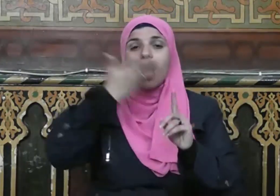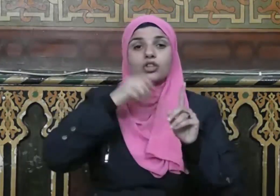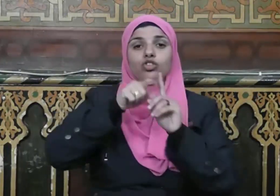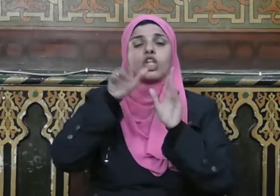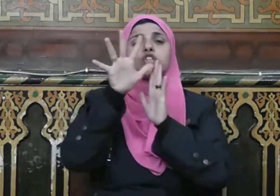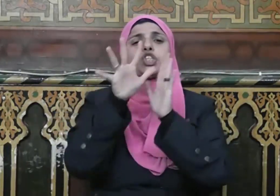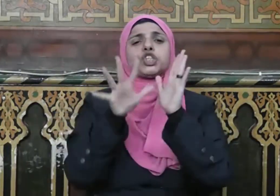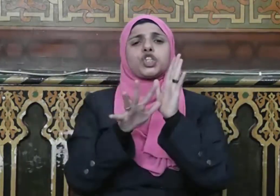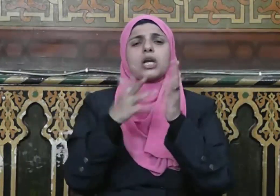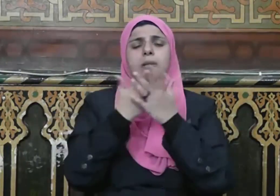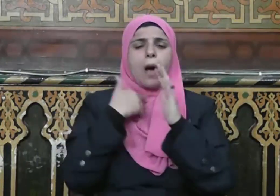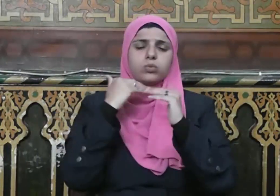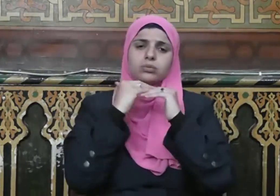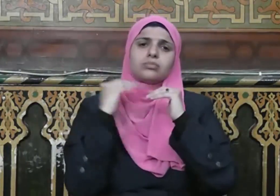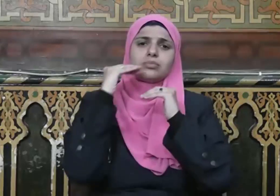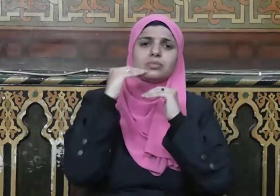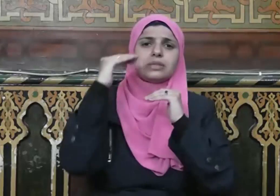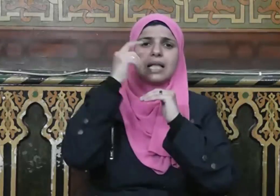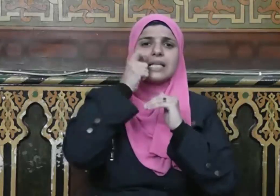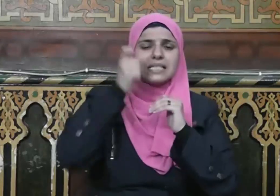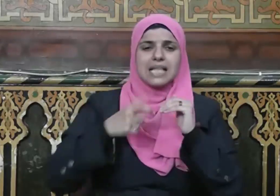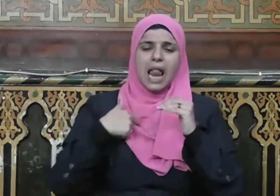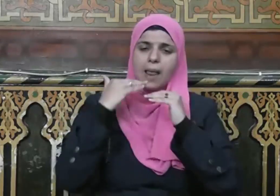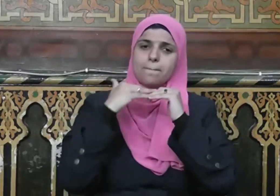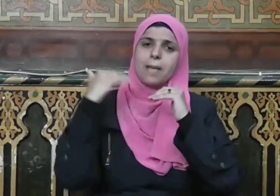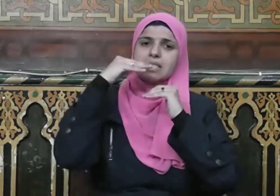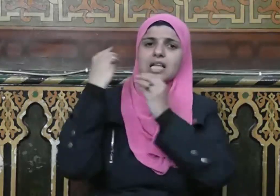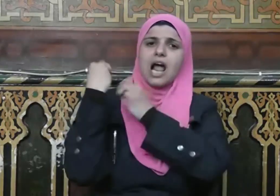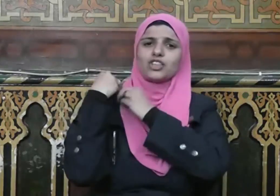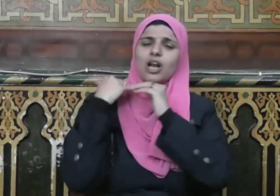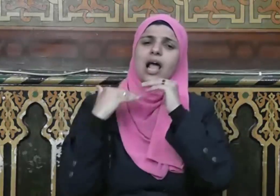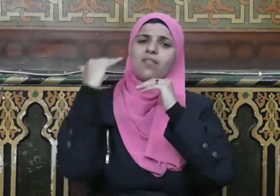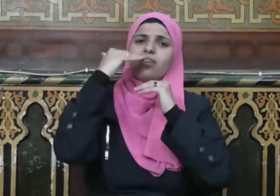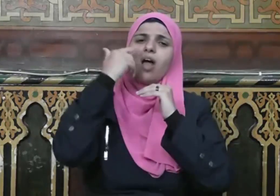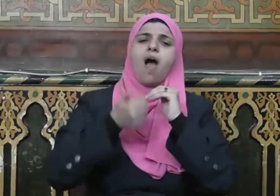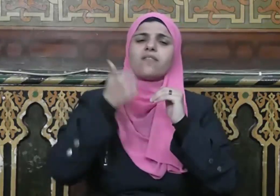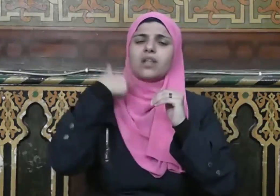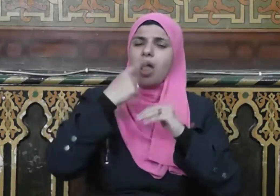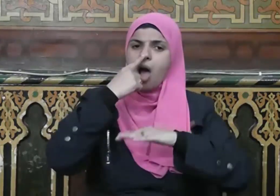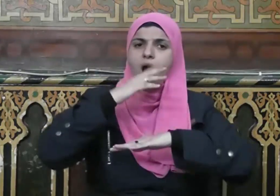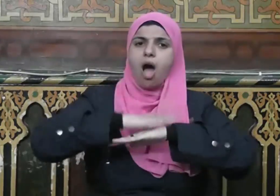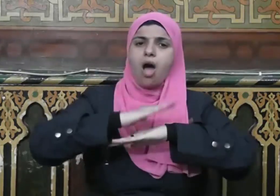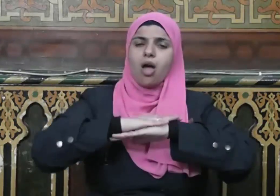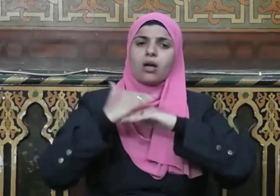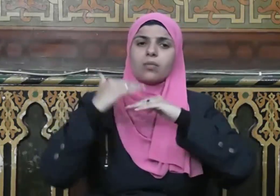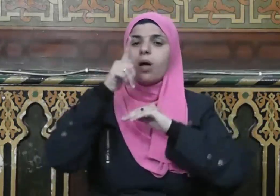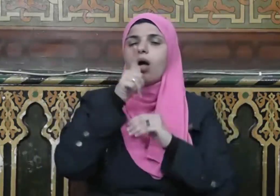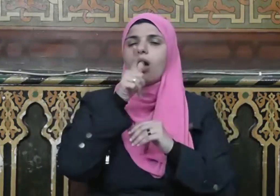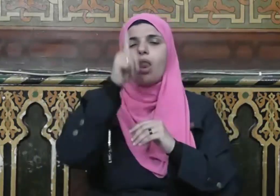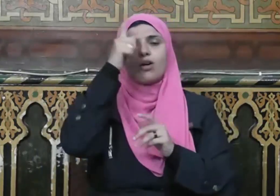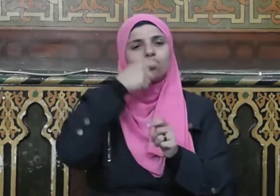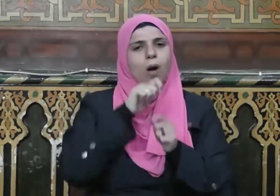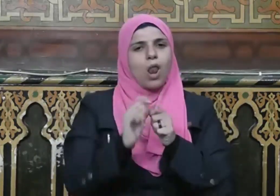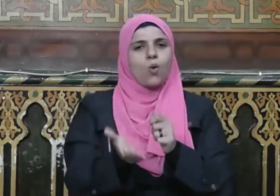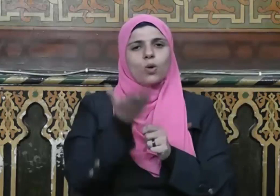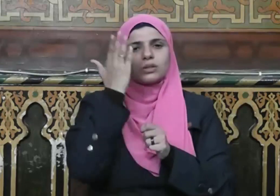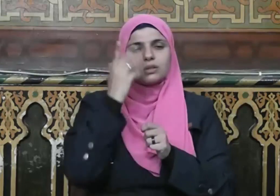لترتقي بالإنسان وتسمو بأخلاقه قال تعالى الحج